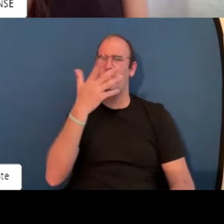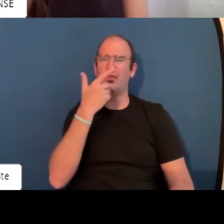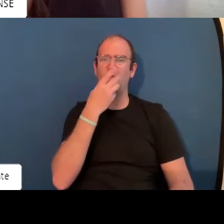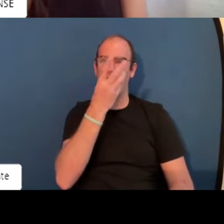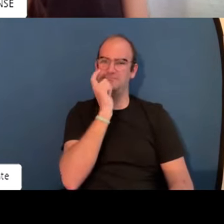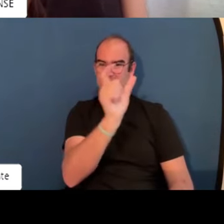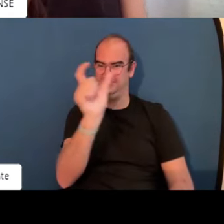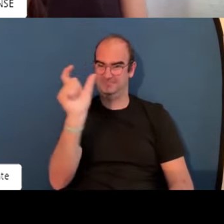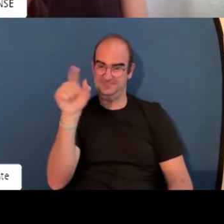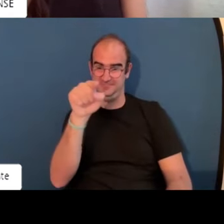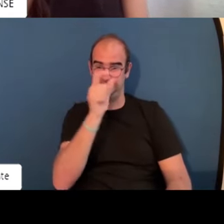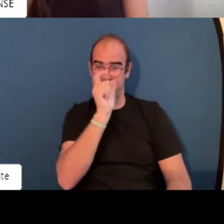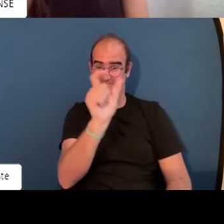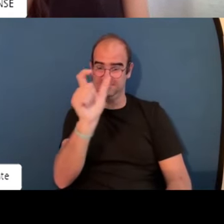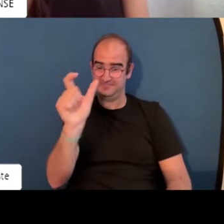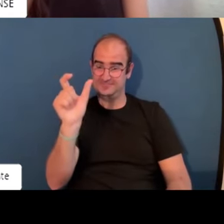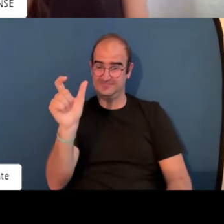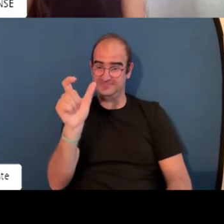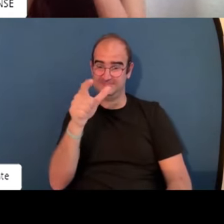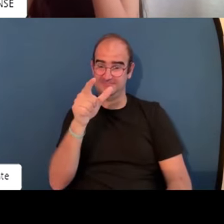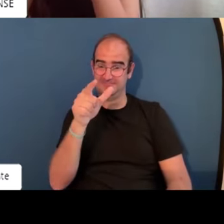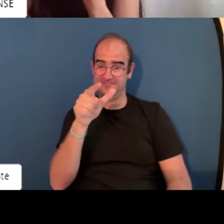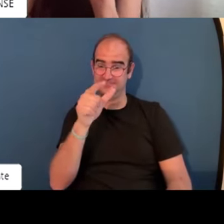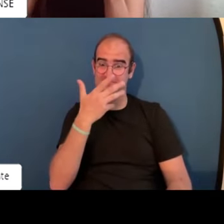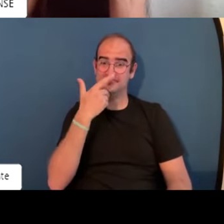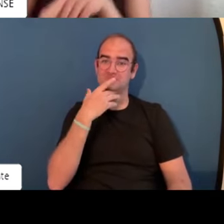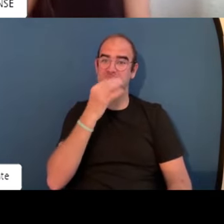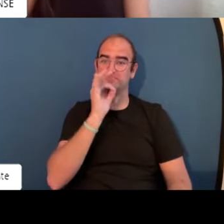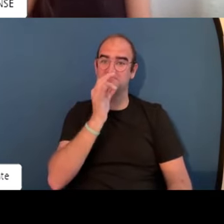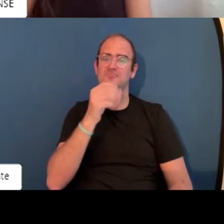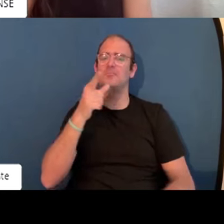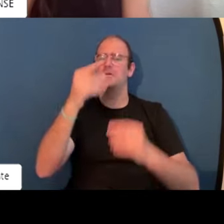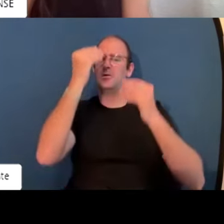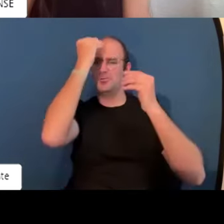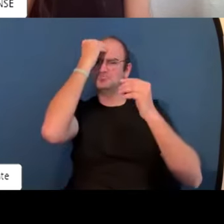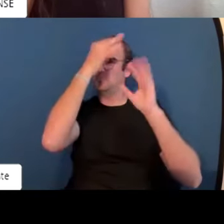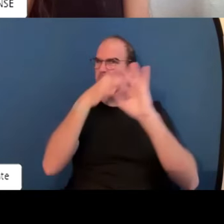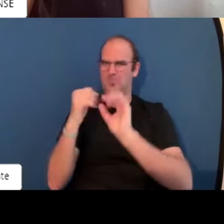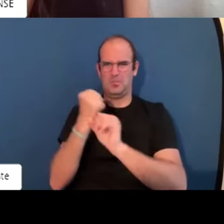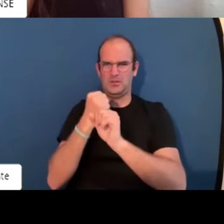Te pregunto, Sole, ¿conoces estas tres palabras que aparecen aquí? Sí.